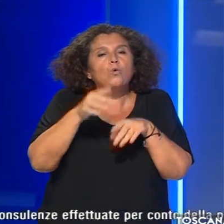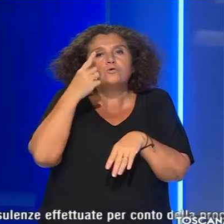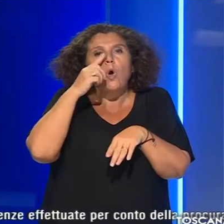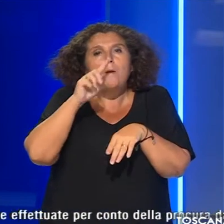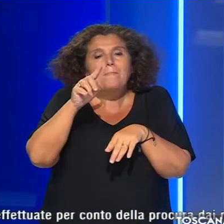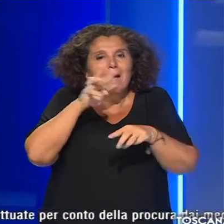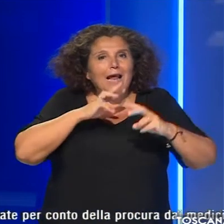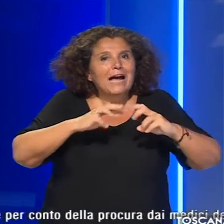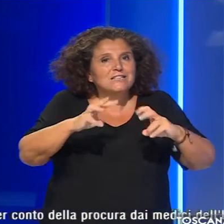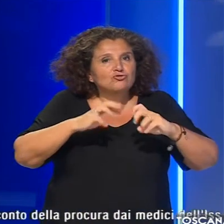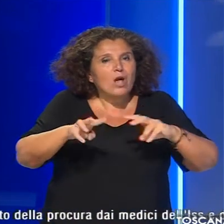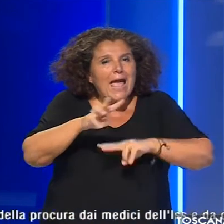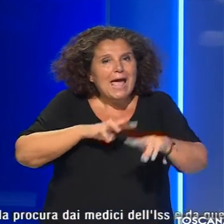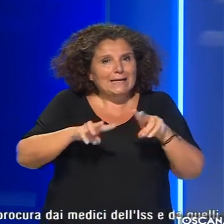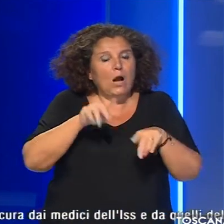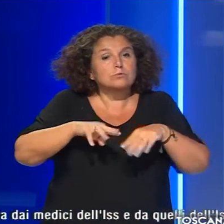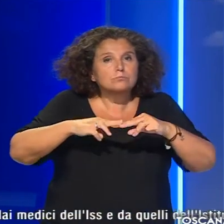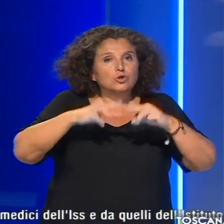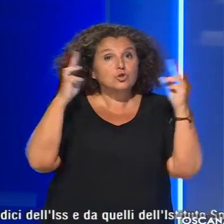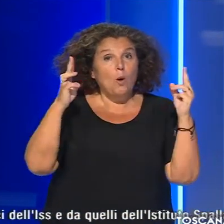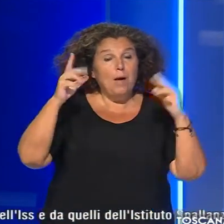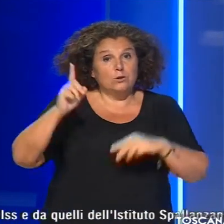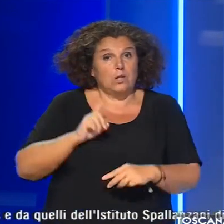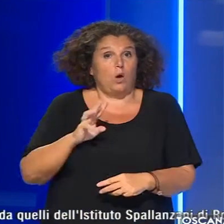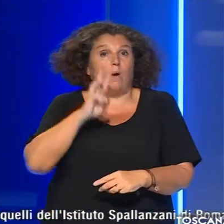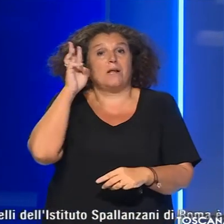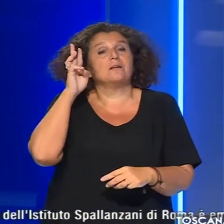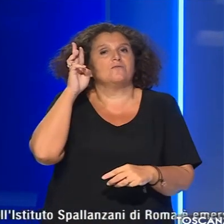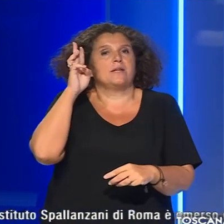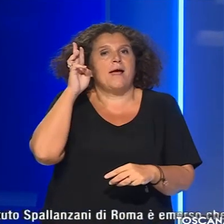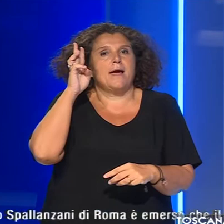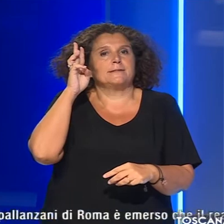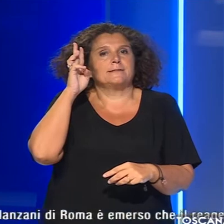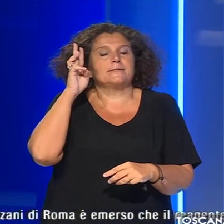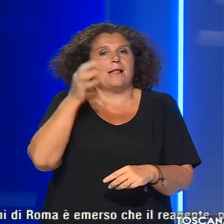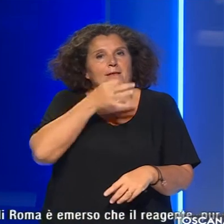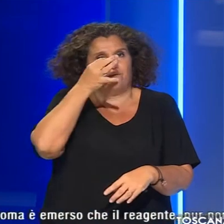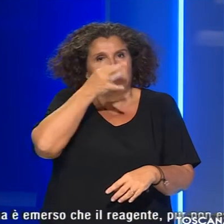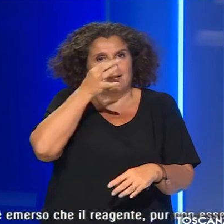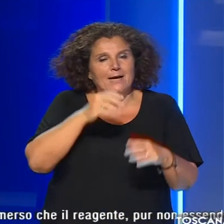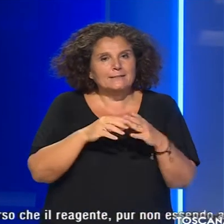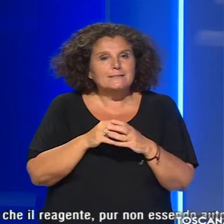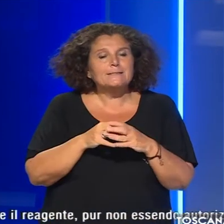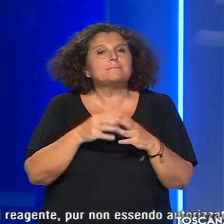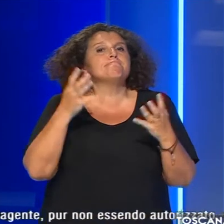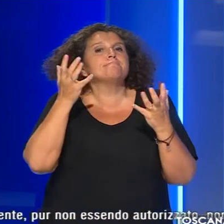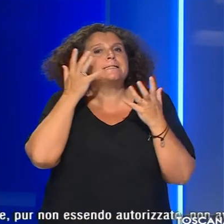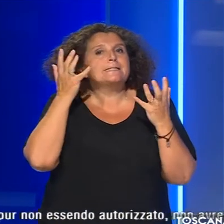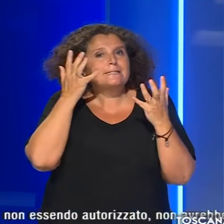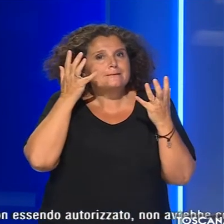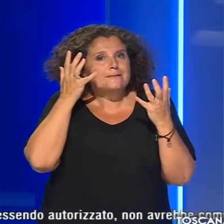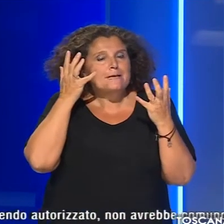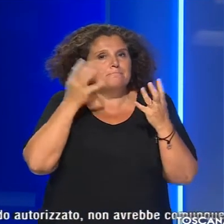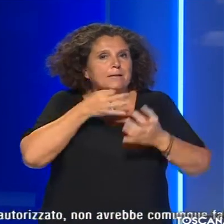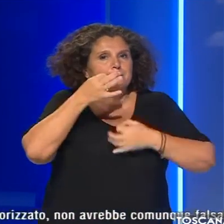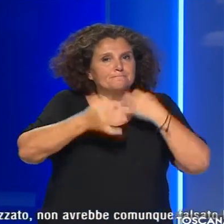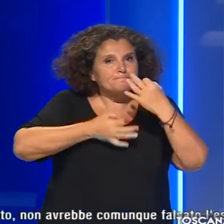ricerca. È quanto scoperto dalla Guardia di Finanza di Firenze. Secondo quanto